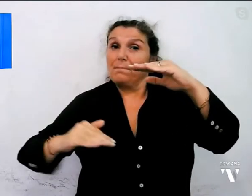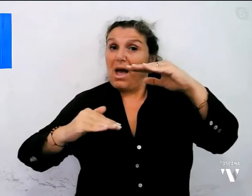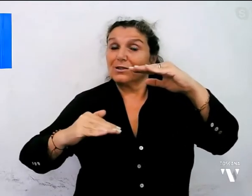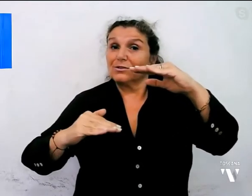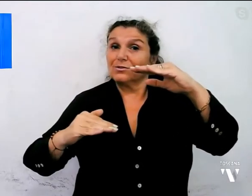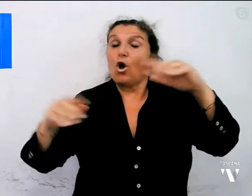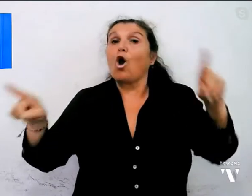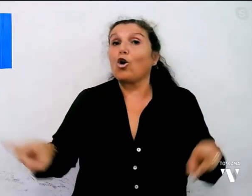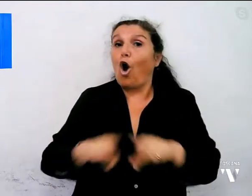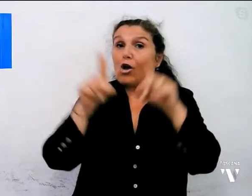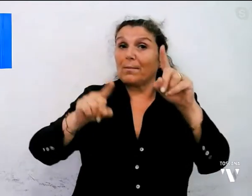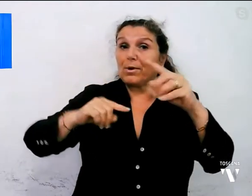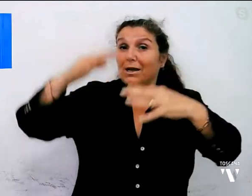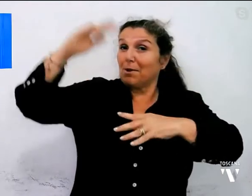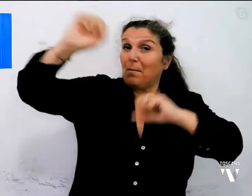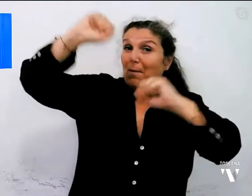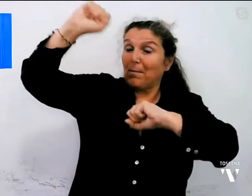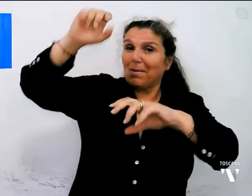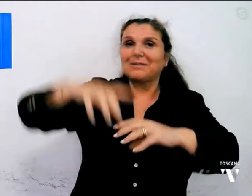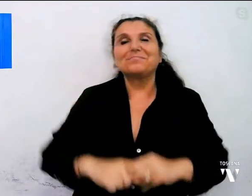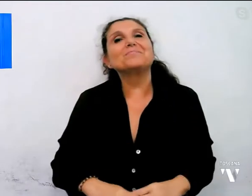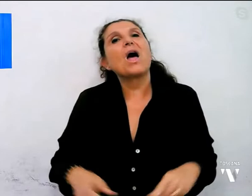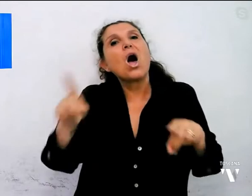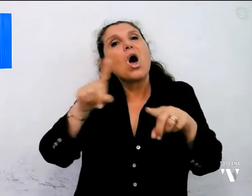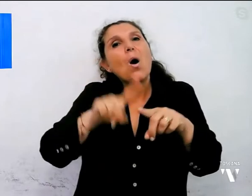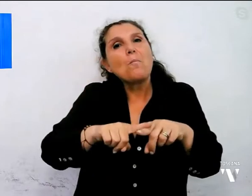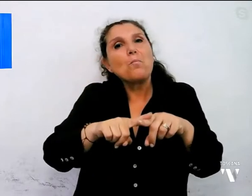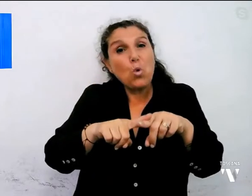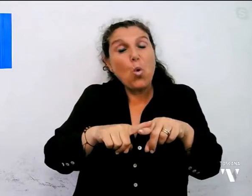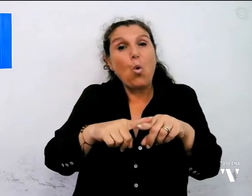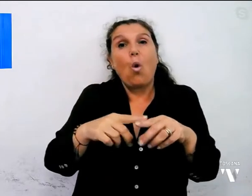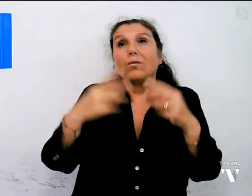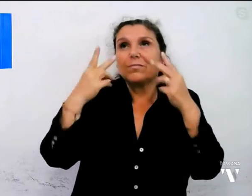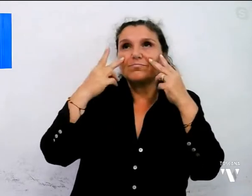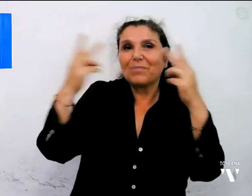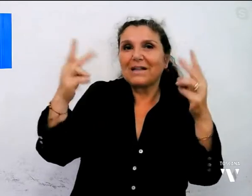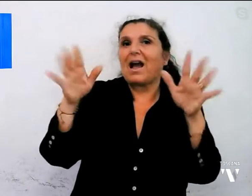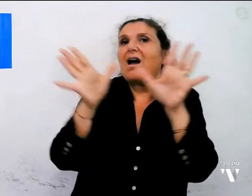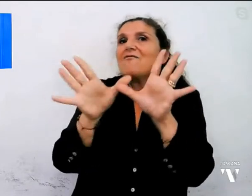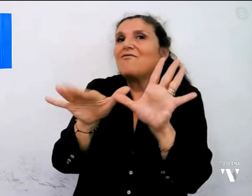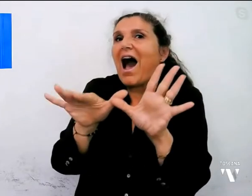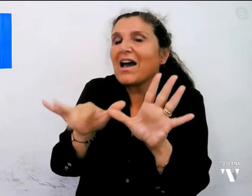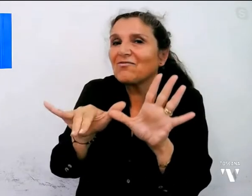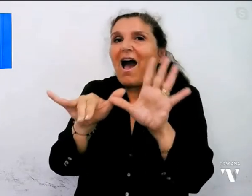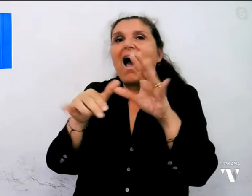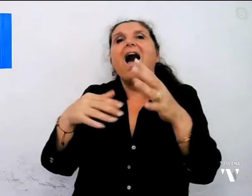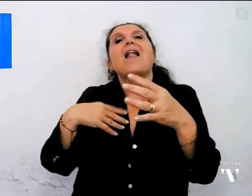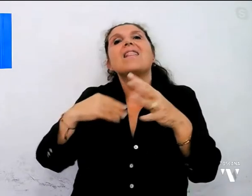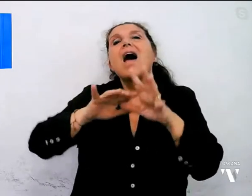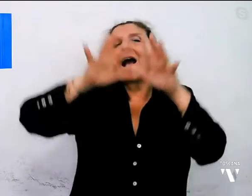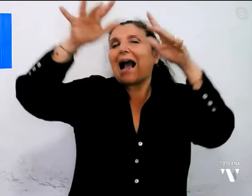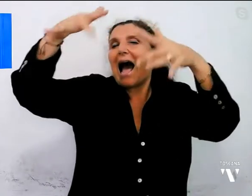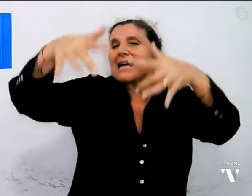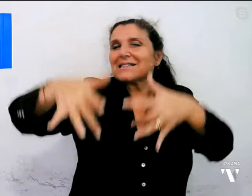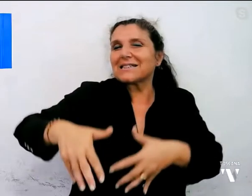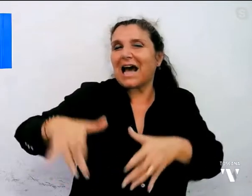Contemporaneamente. Oltre alle tradizionali figure dalle farfalle alle cascate di luce è previsto anche